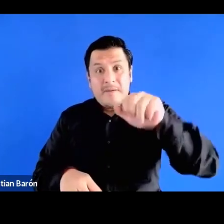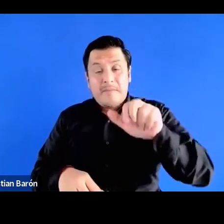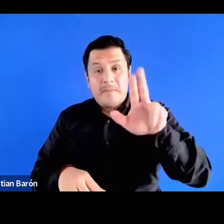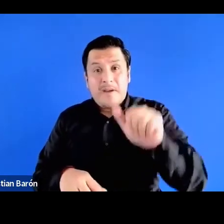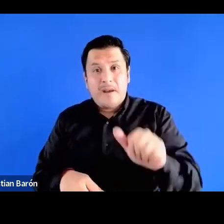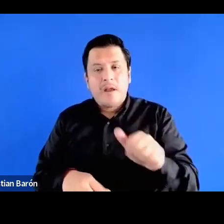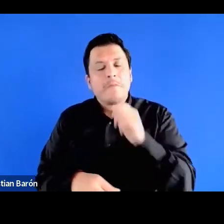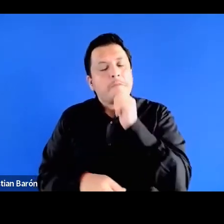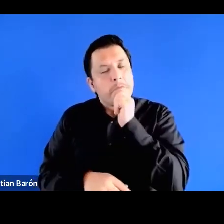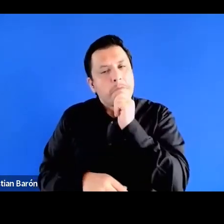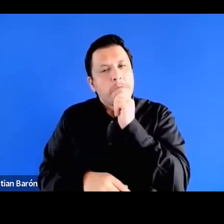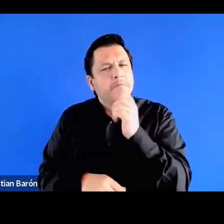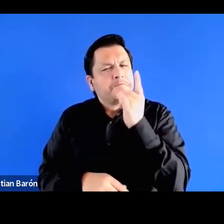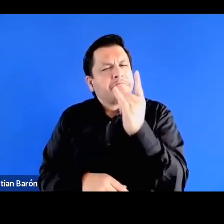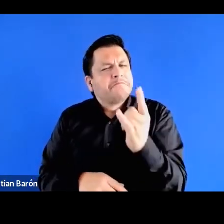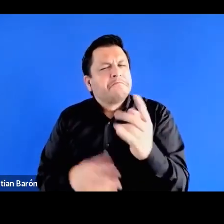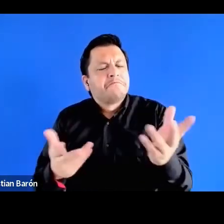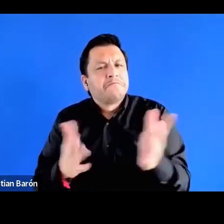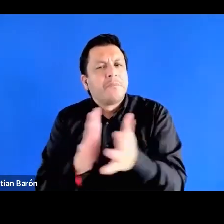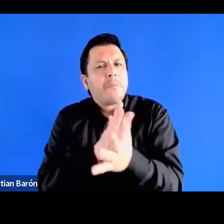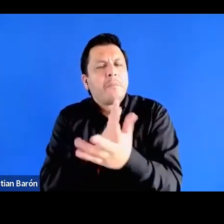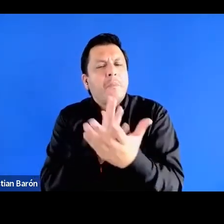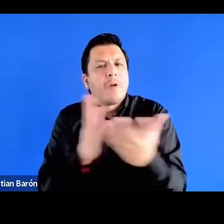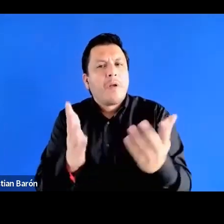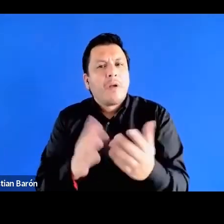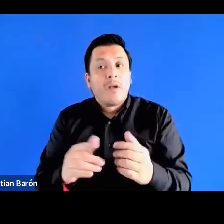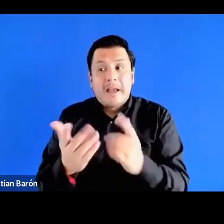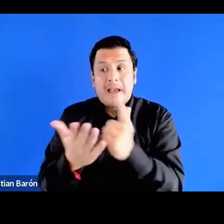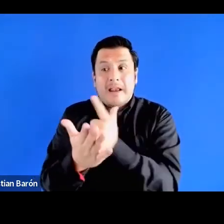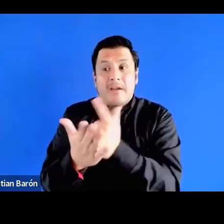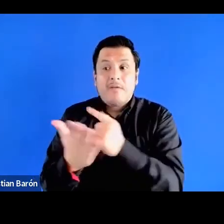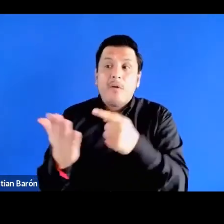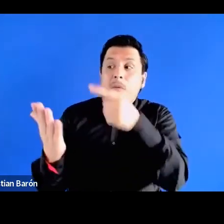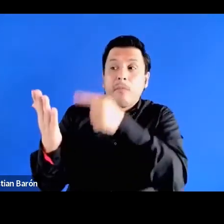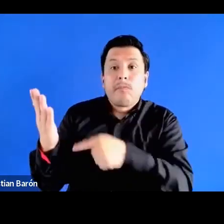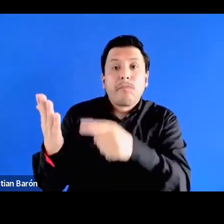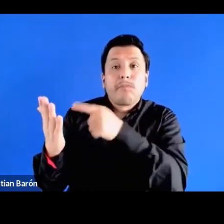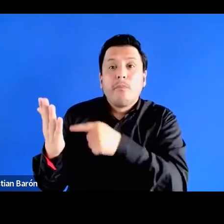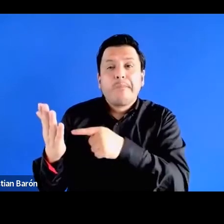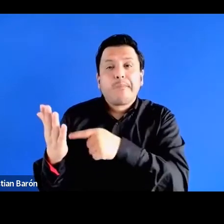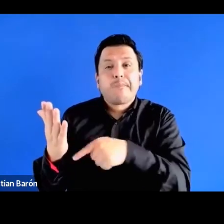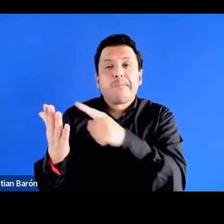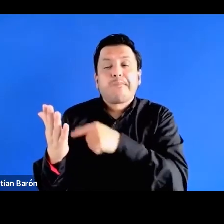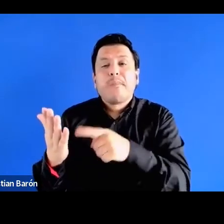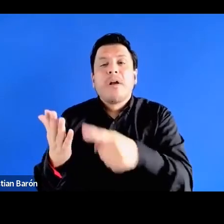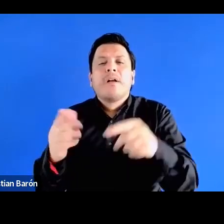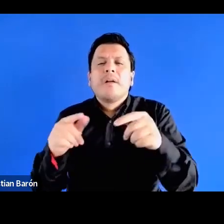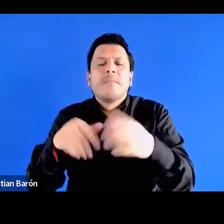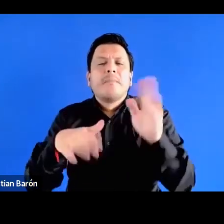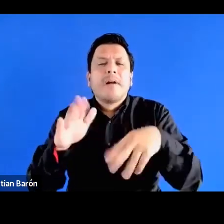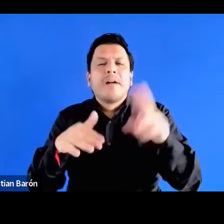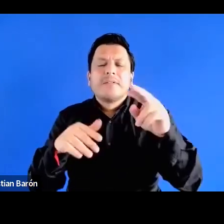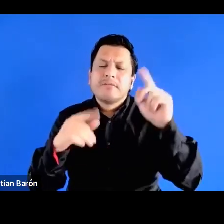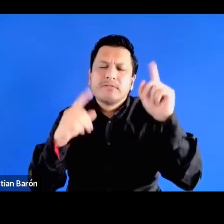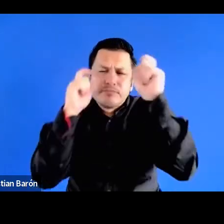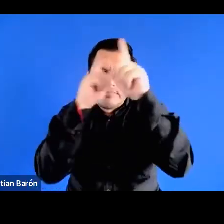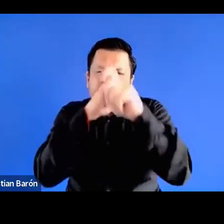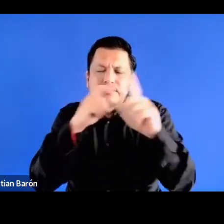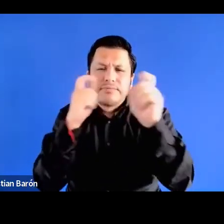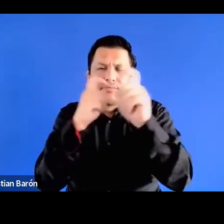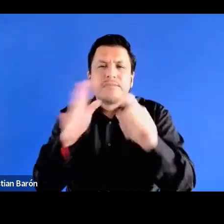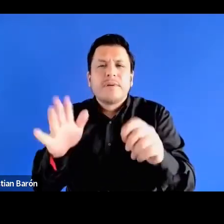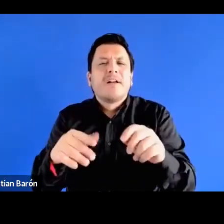interesante hablar sobre la parte del libro en que Mara hace una reflexión propiamente